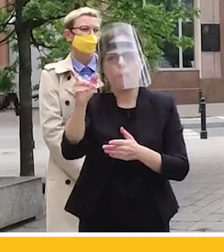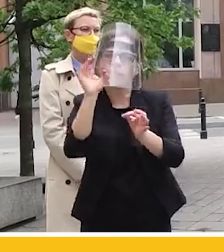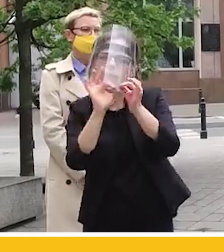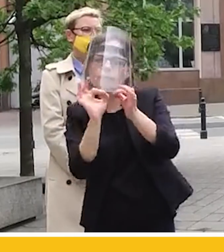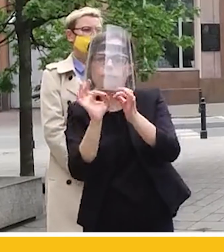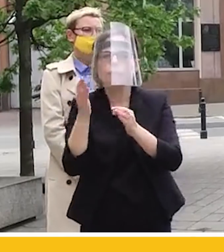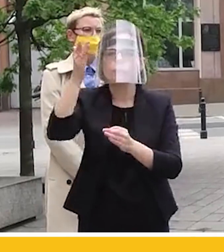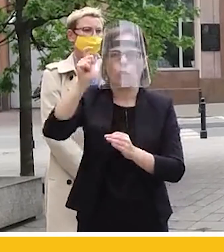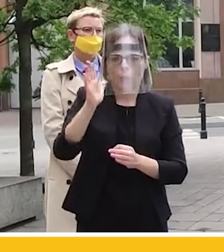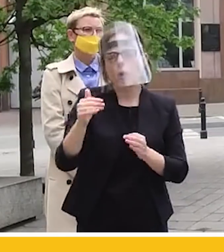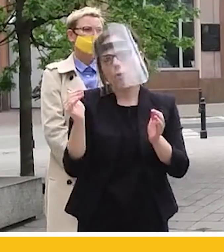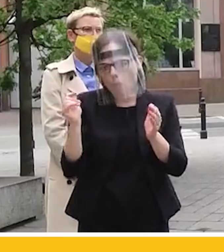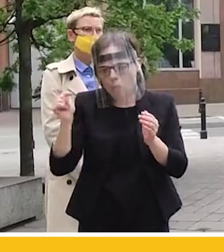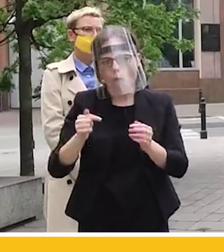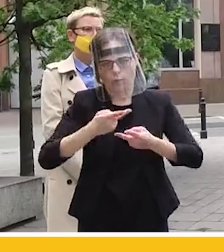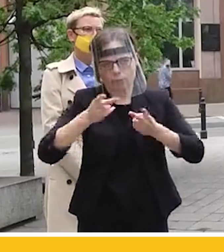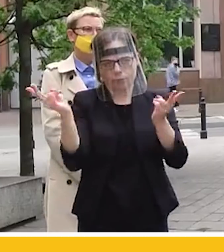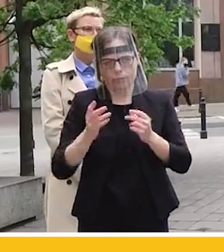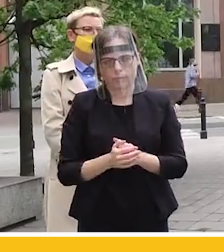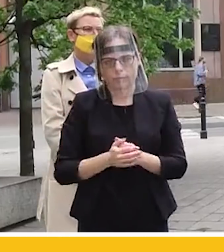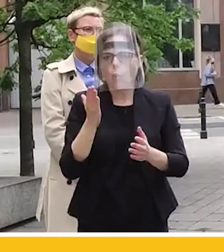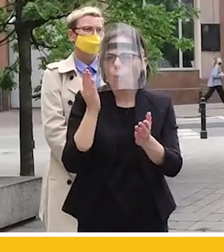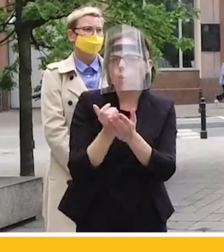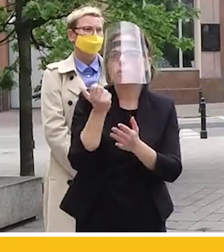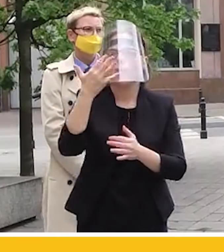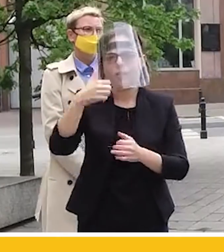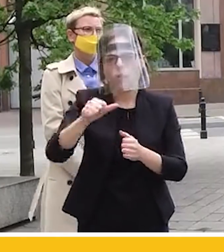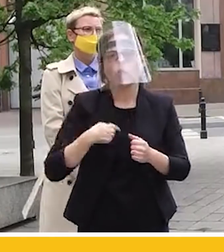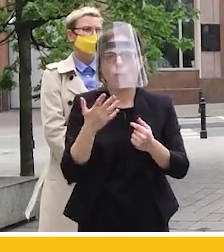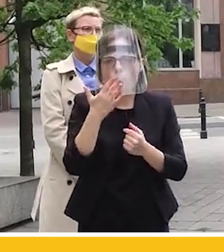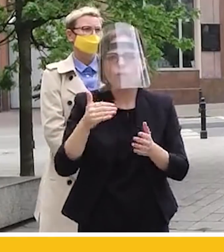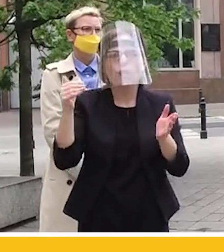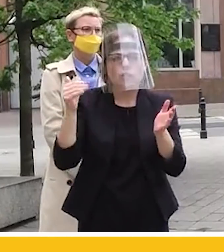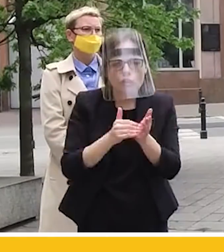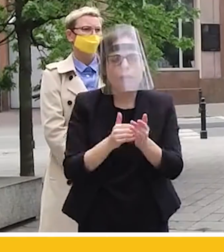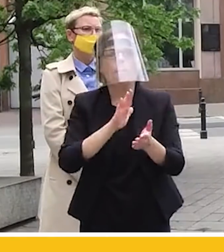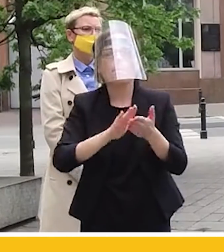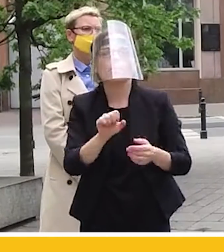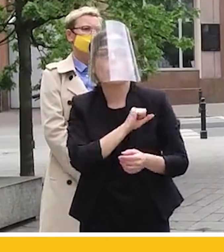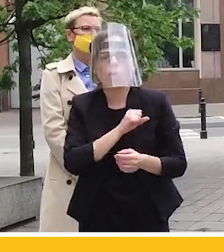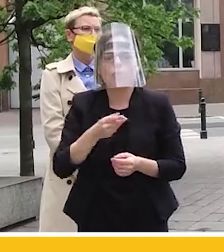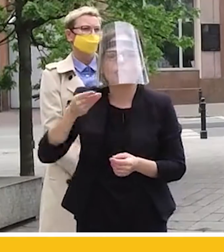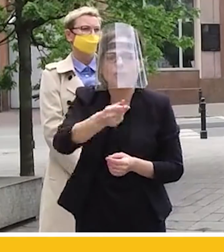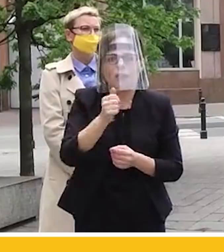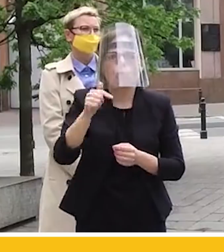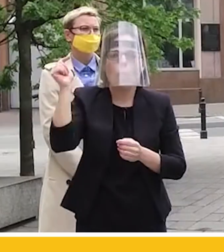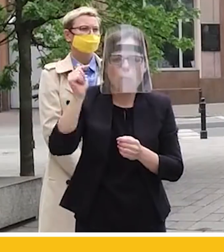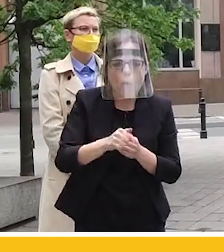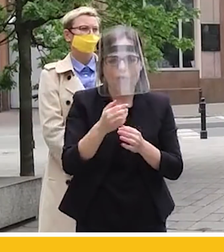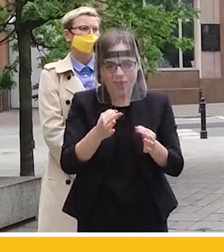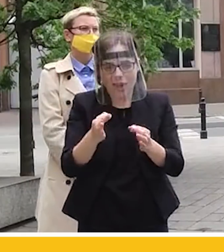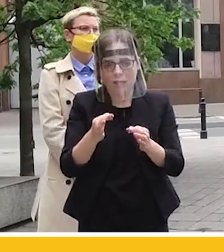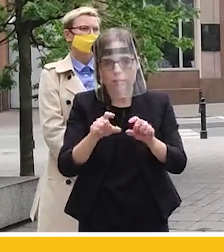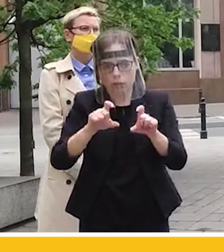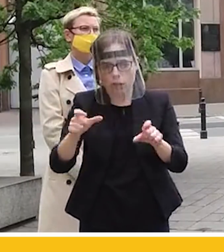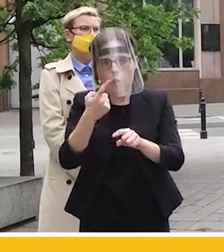następnych miesiącach. Po kolejne, mówię o tym przecież od tylu tygodni, trzeba podnieść zasiłek dla bezrobotnych na co najmniej pół roku w tej